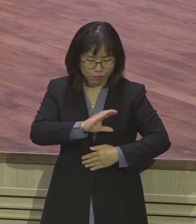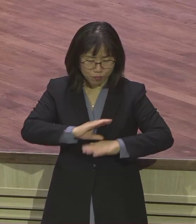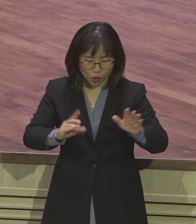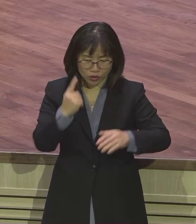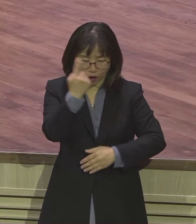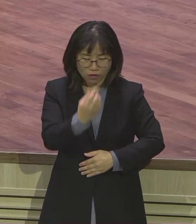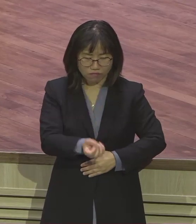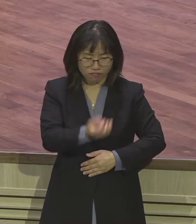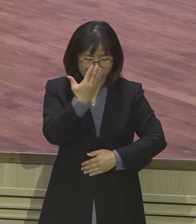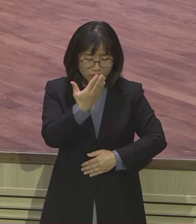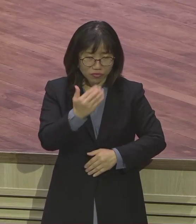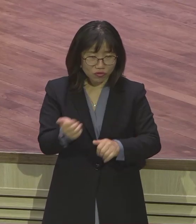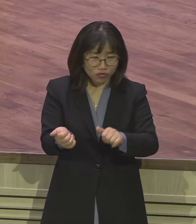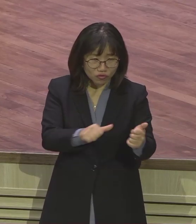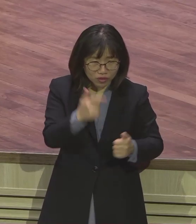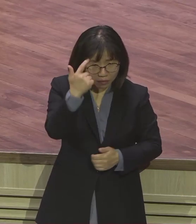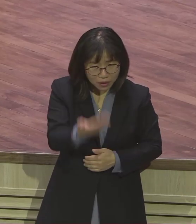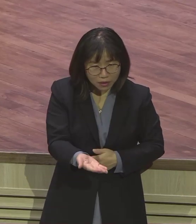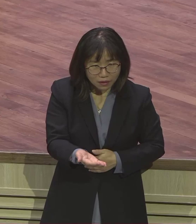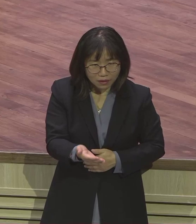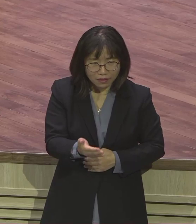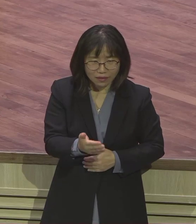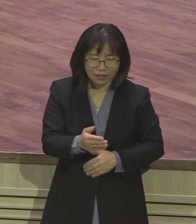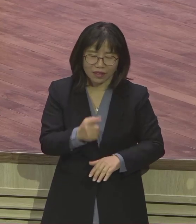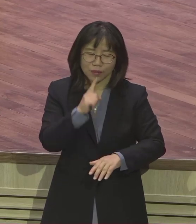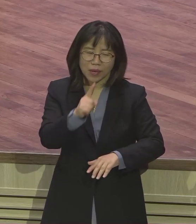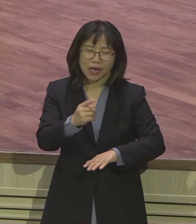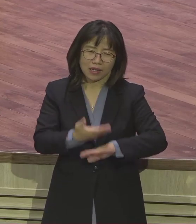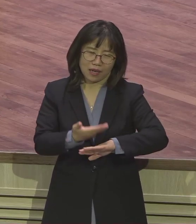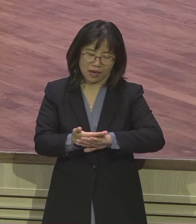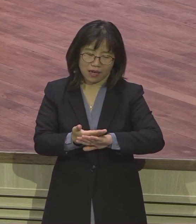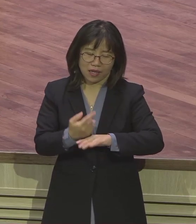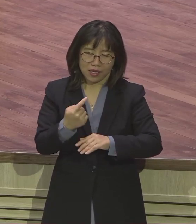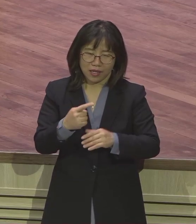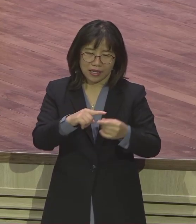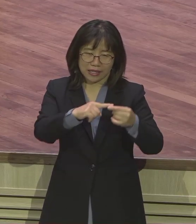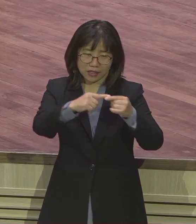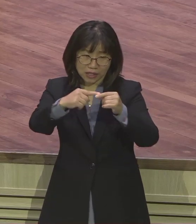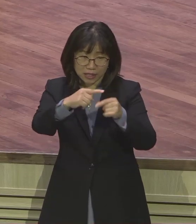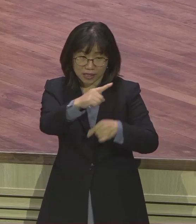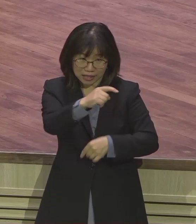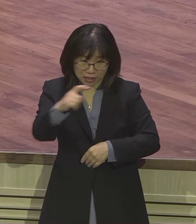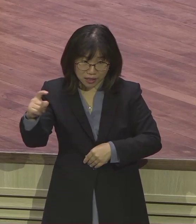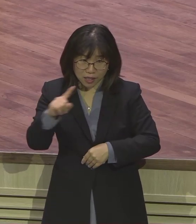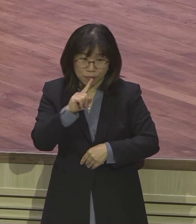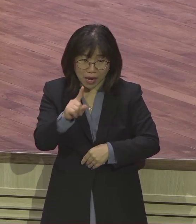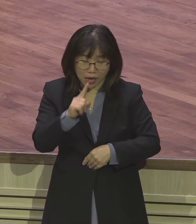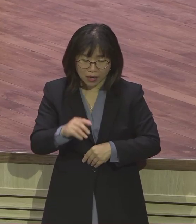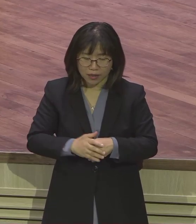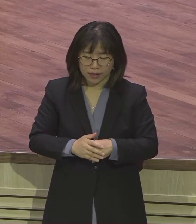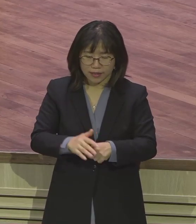잘생겼다고 그래요. 왜 이 말을 잘생기기 때문에 다른 말 왜 했냐 말이에요.